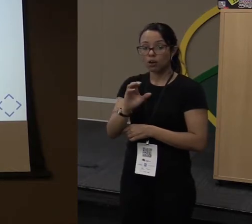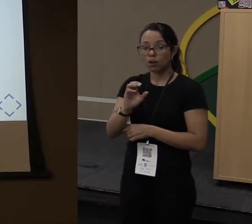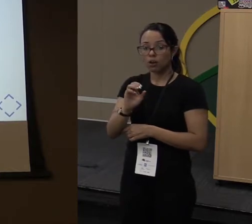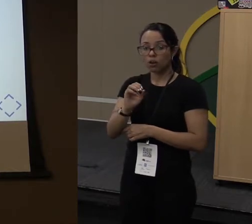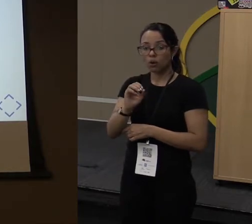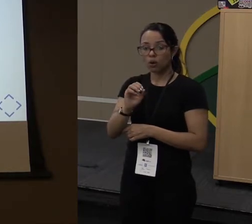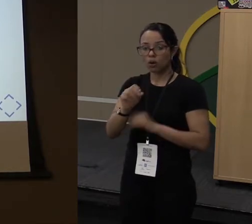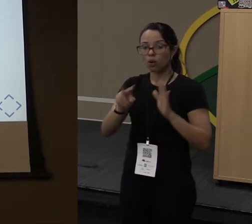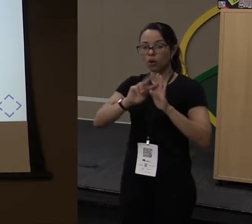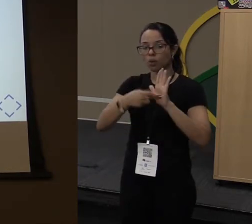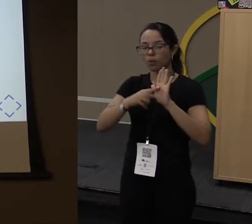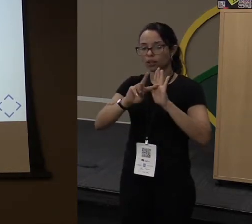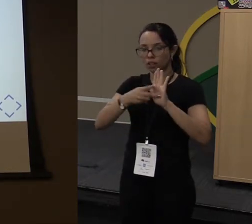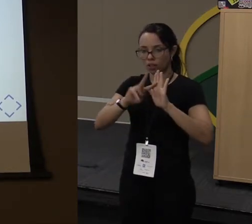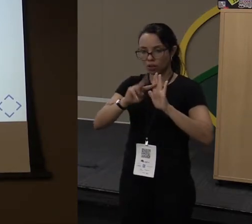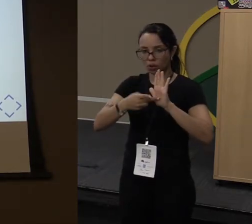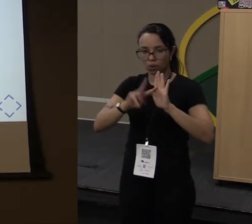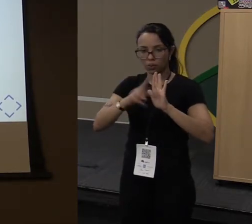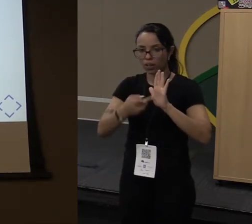Então, eu só preciso disso aqui.